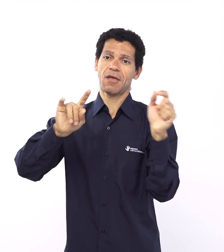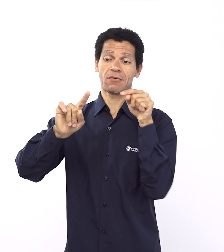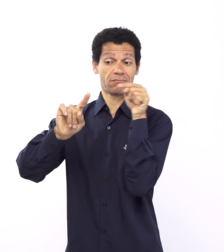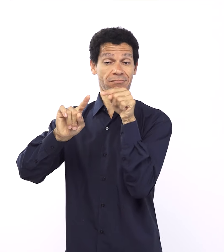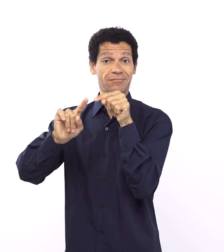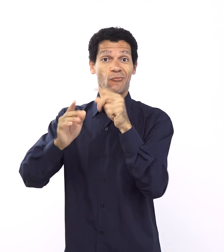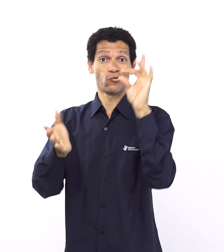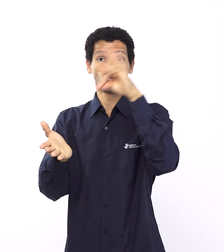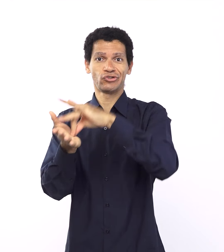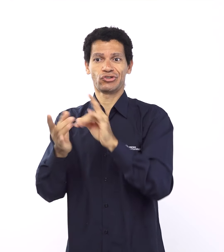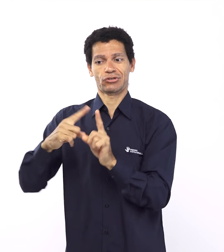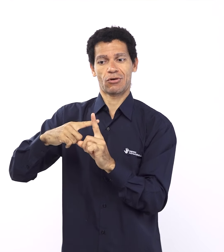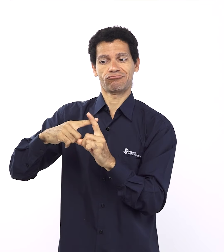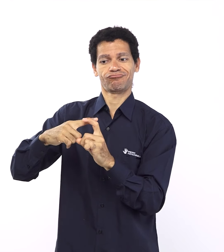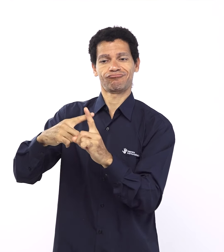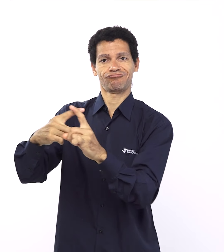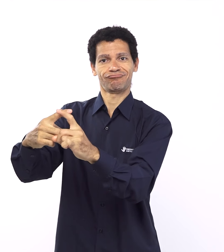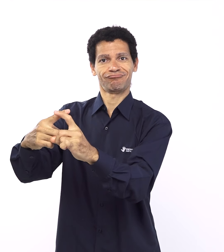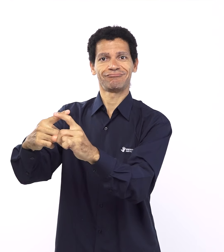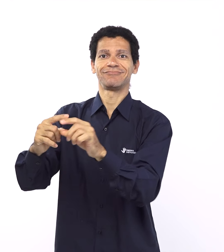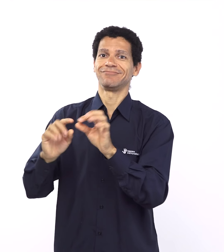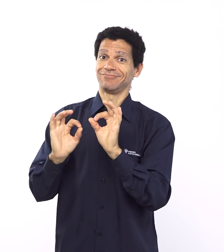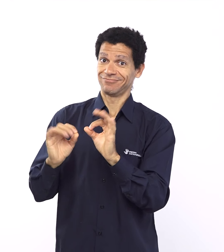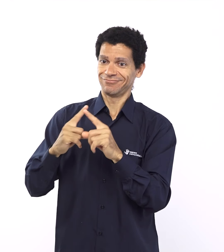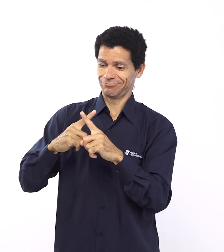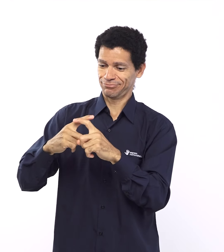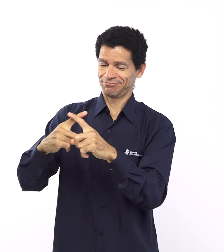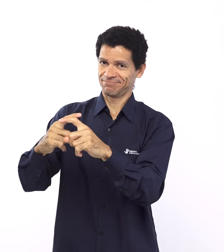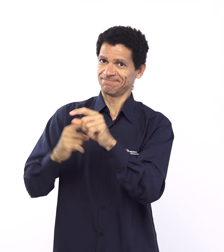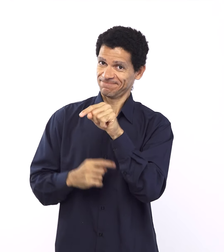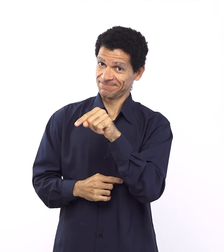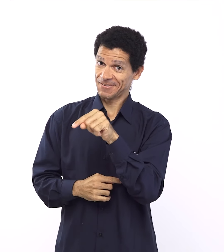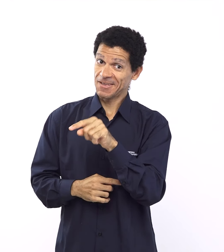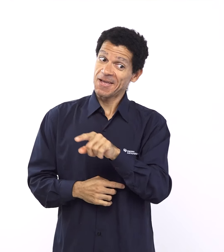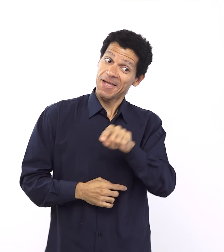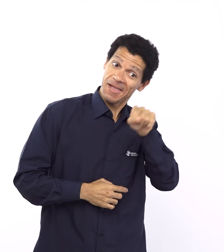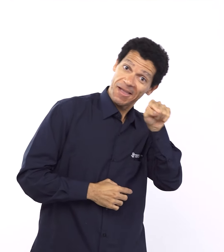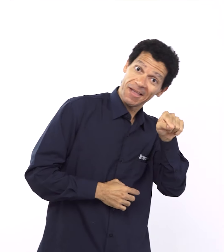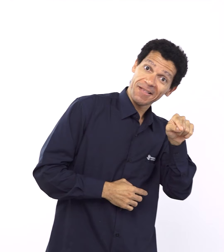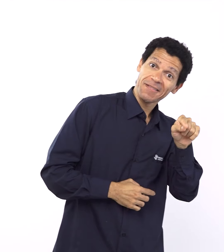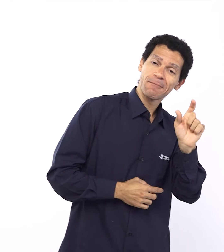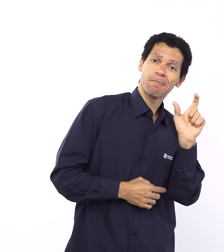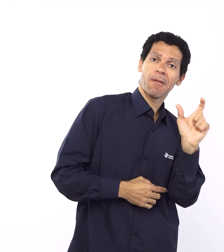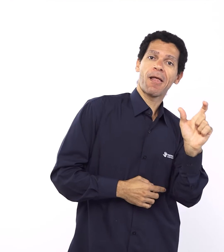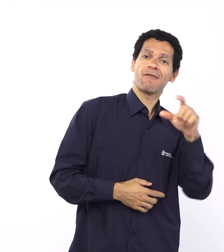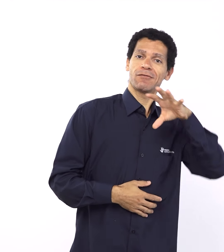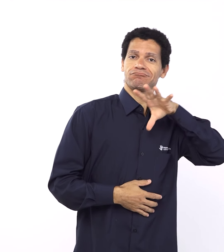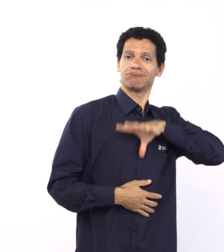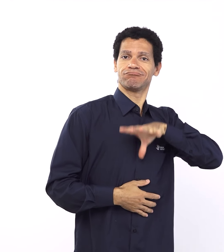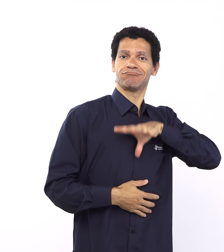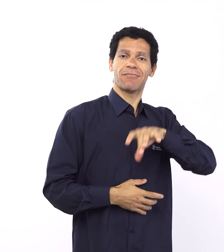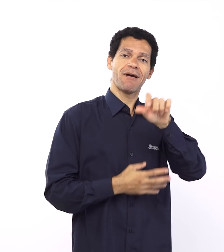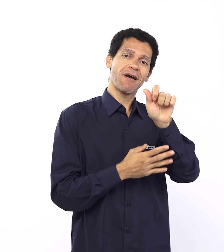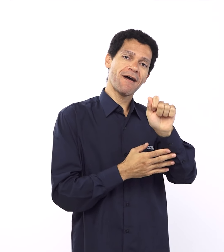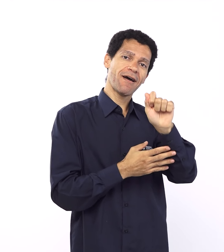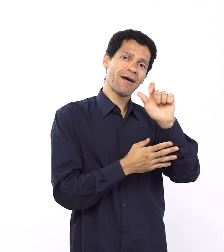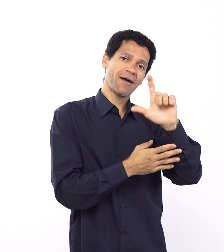indícios parecem indicar, sim, que existe aliança, né? Primeiro, que lá em Gênesis